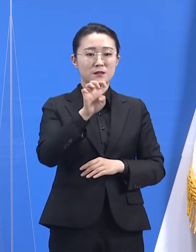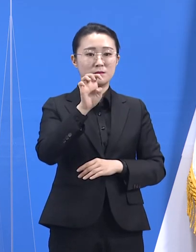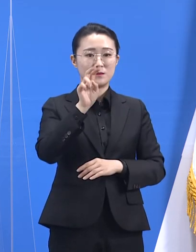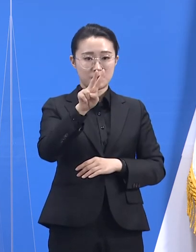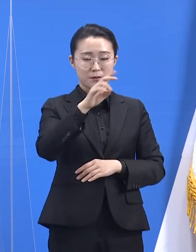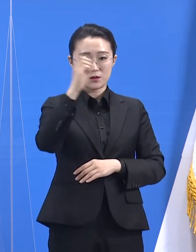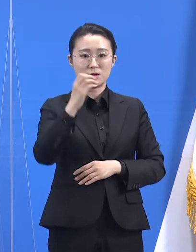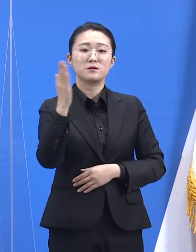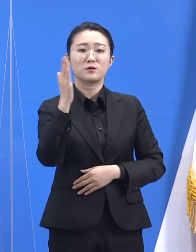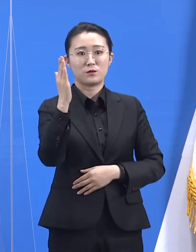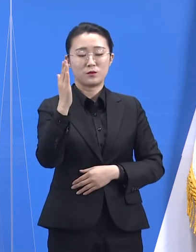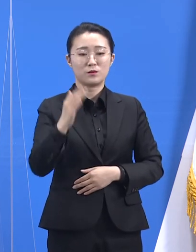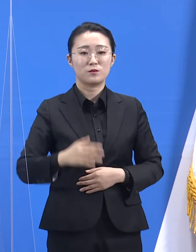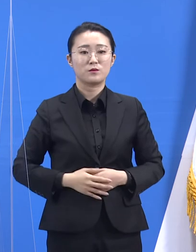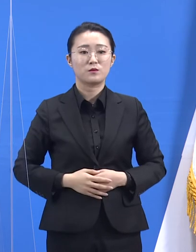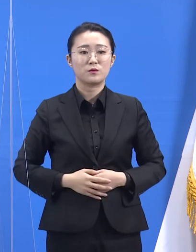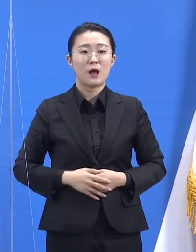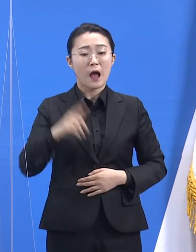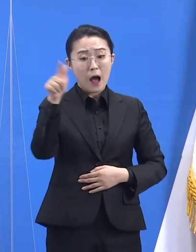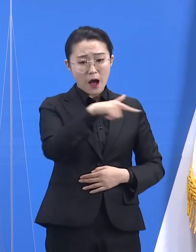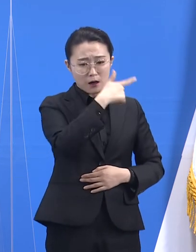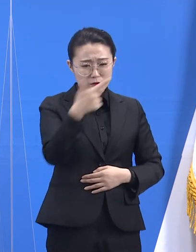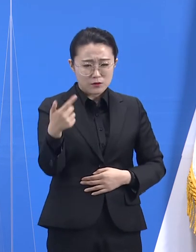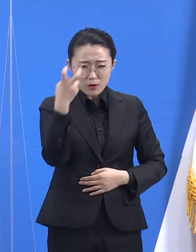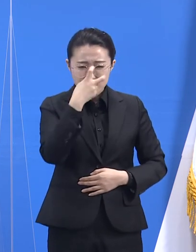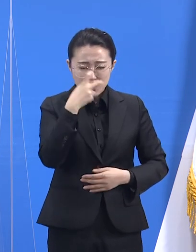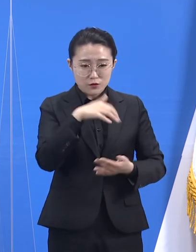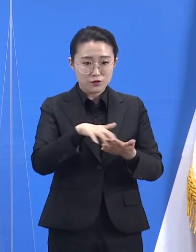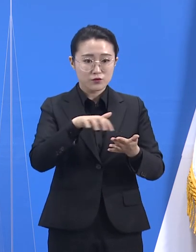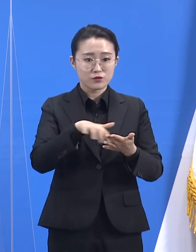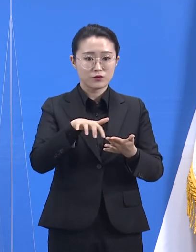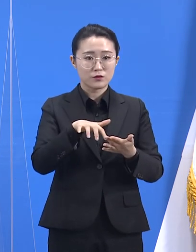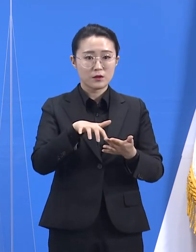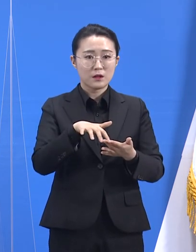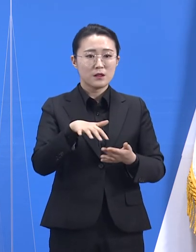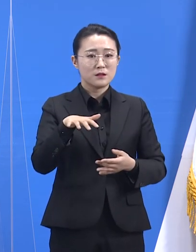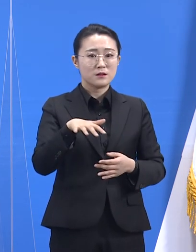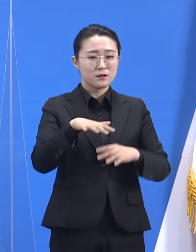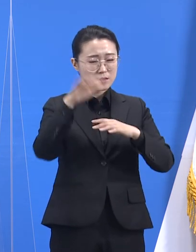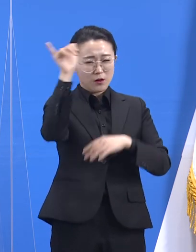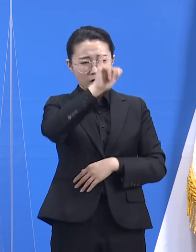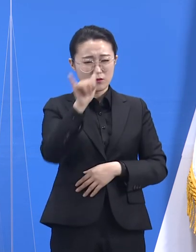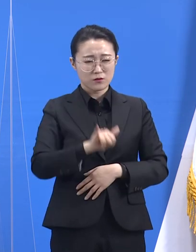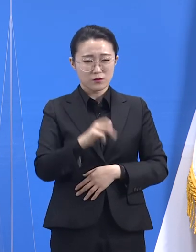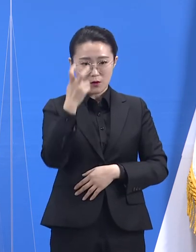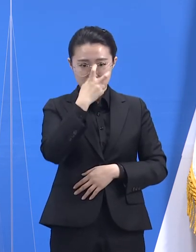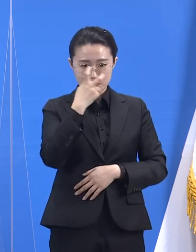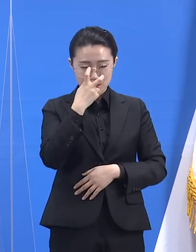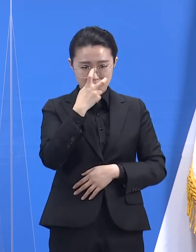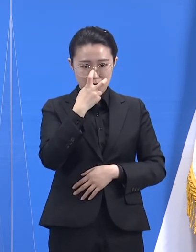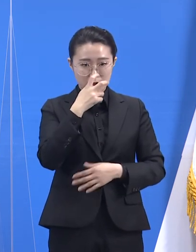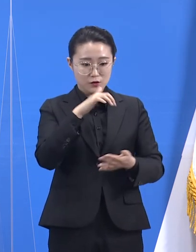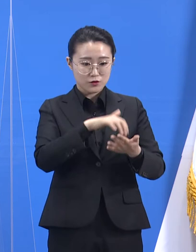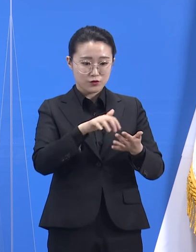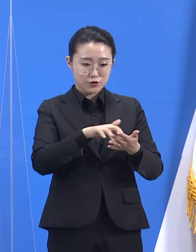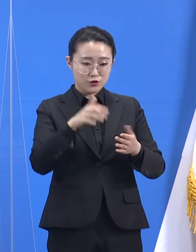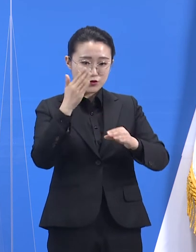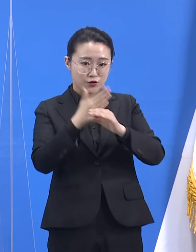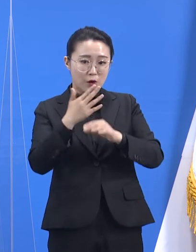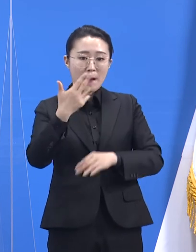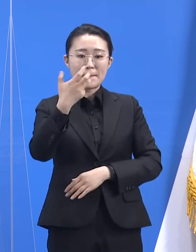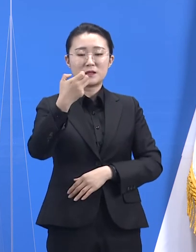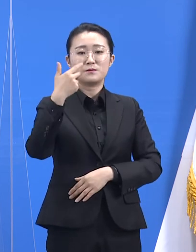차지하지만, 1일 검사 건수로 보면 전체 선별진료소 검사 건수의 약 87%를